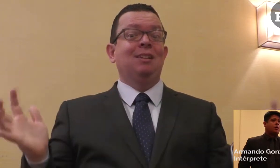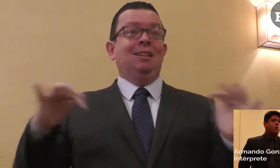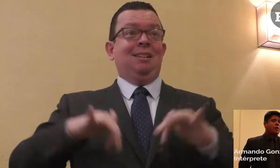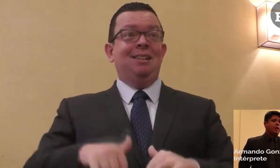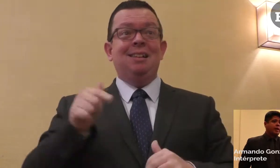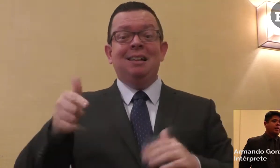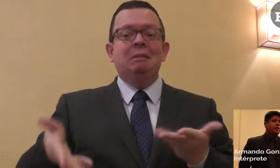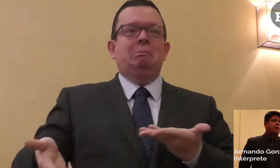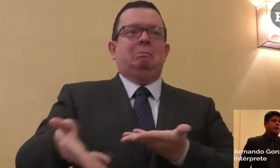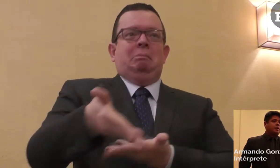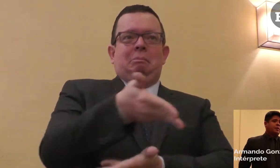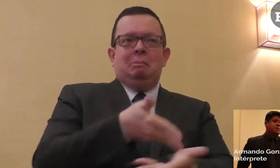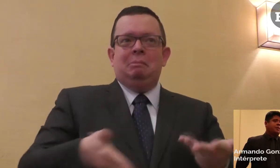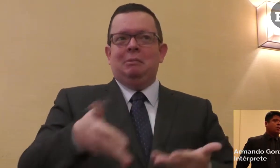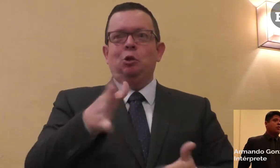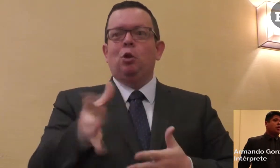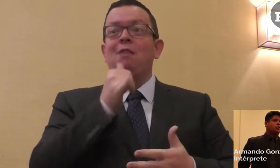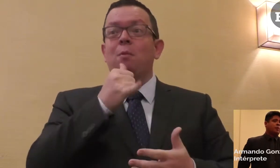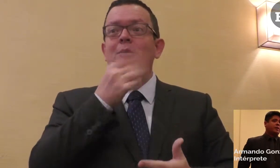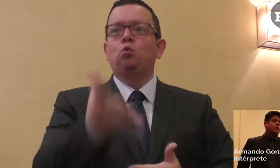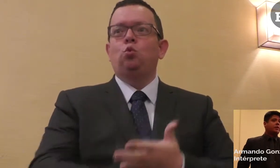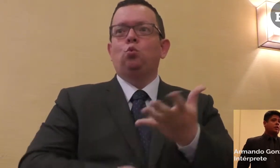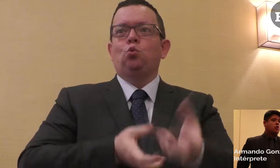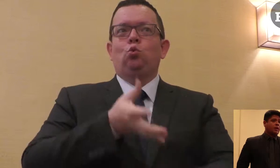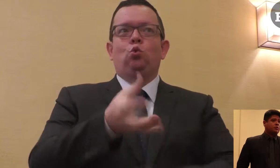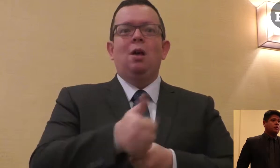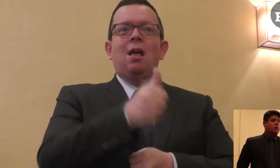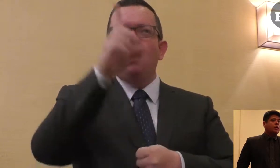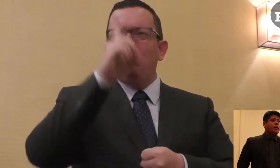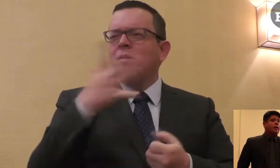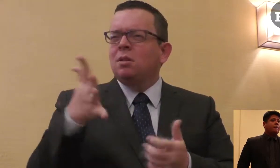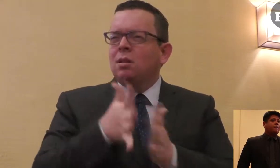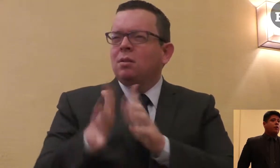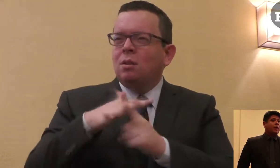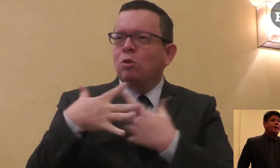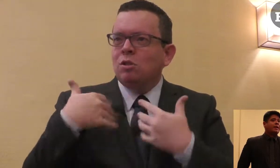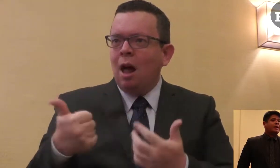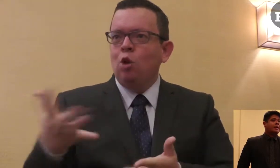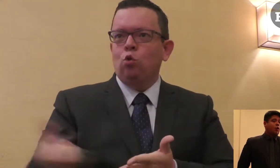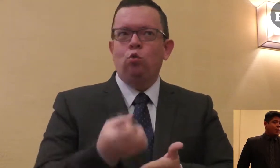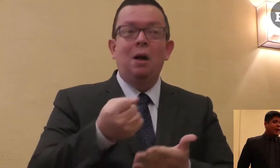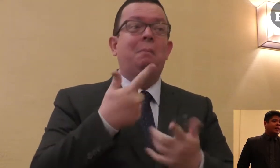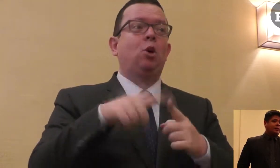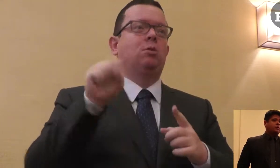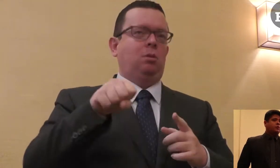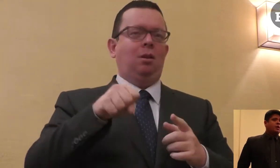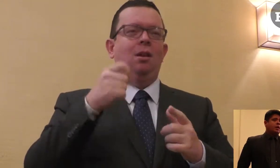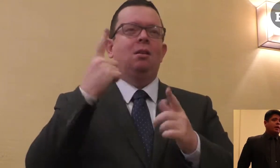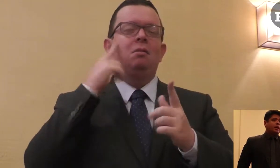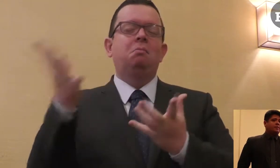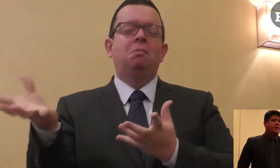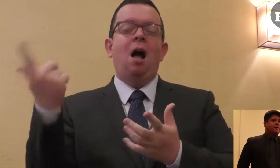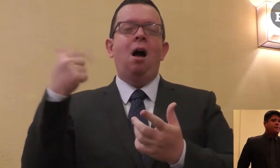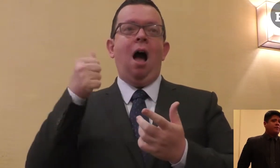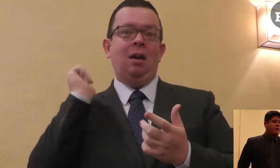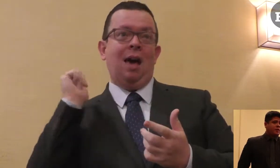sensibilizar a la sociedad y a la comunidad en general. Y precisamente es uno de los objetivos de este congreso poder recopilar datos